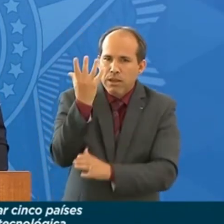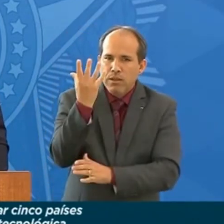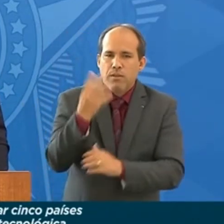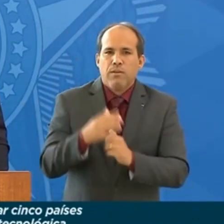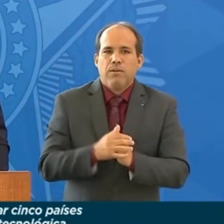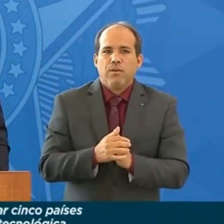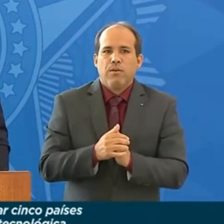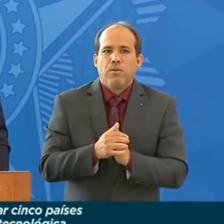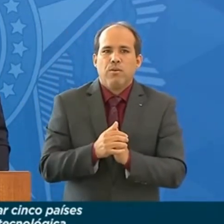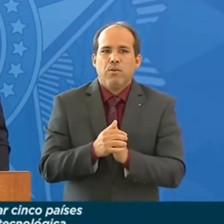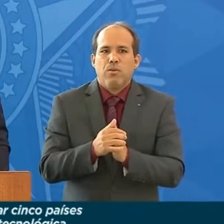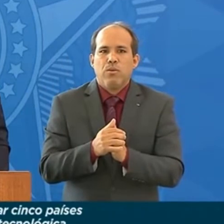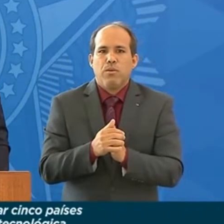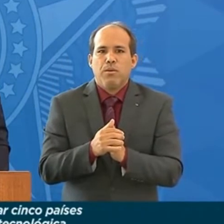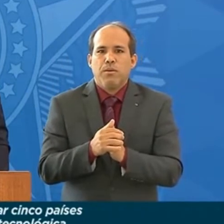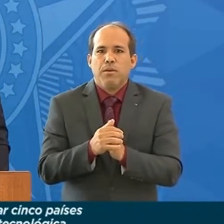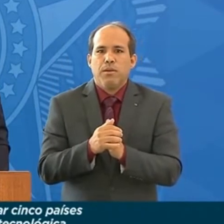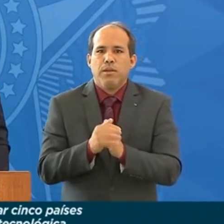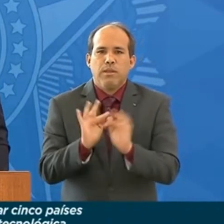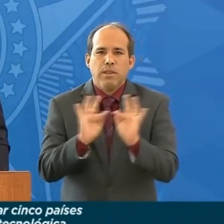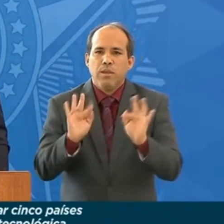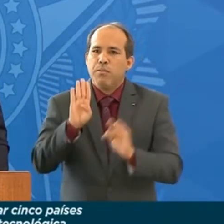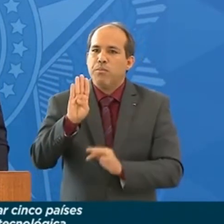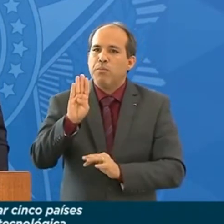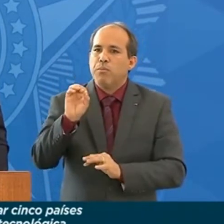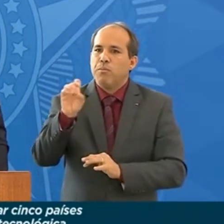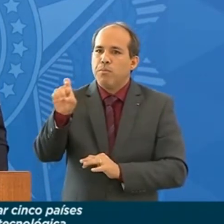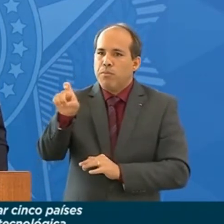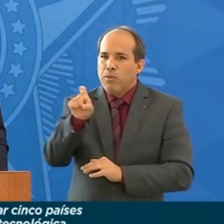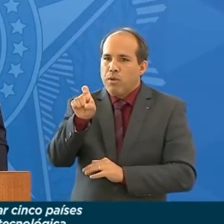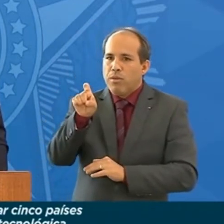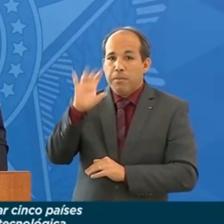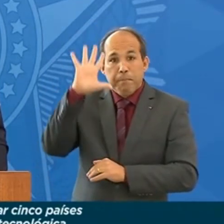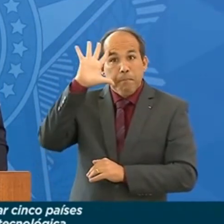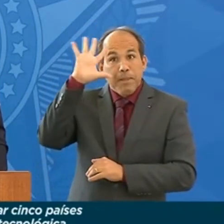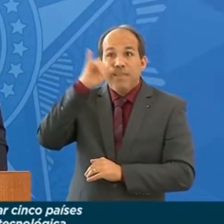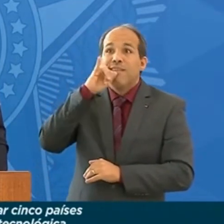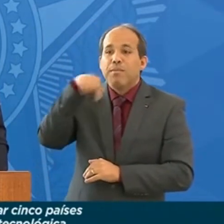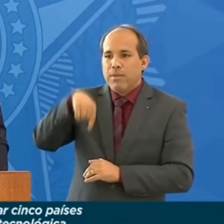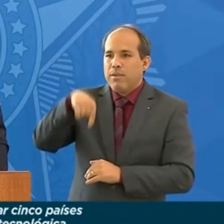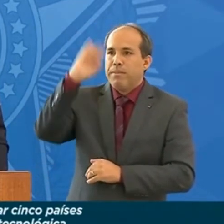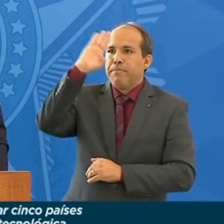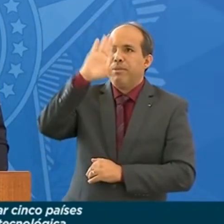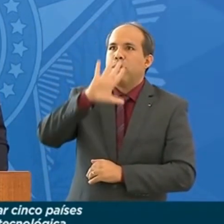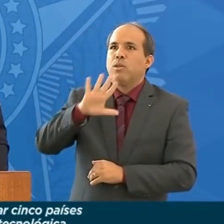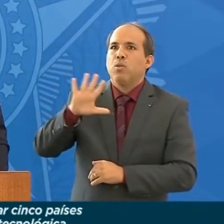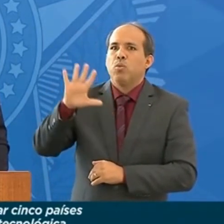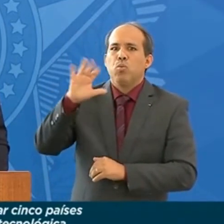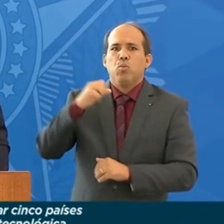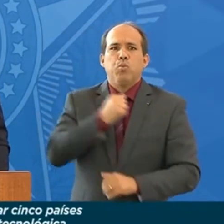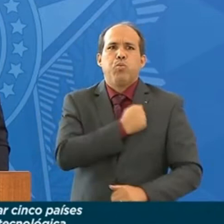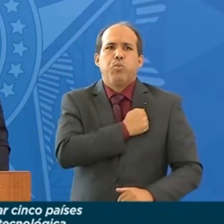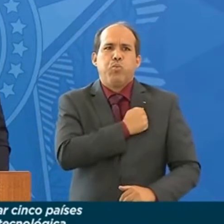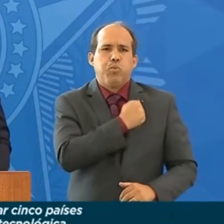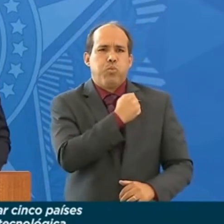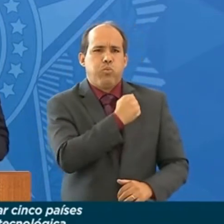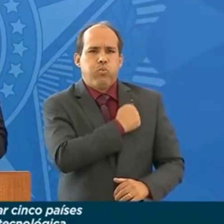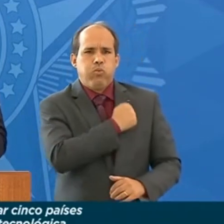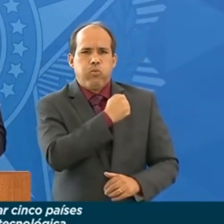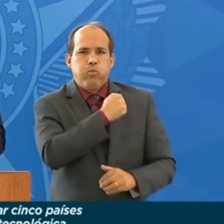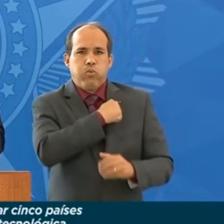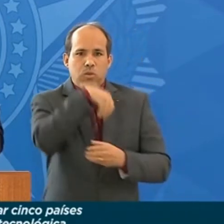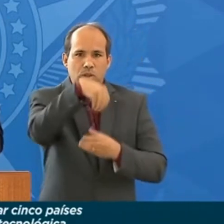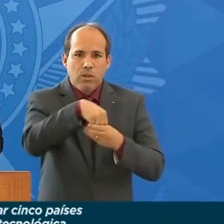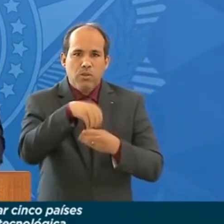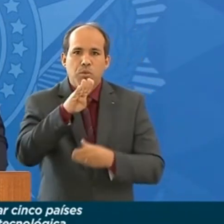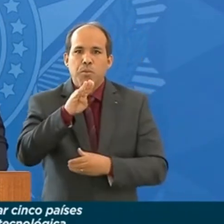pequeno box, imagine um Brasil do tamanho que ele é, dentro dele um